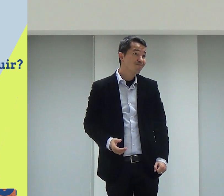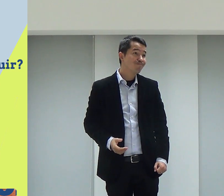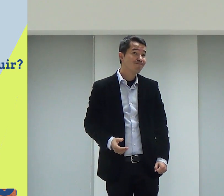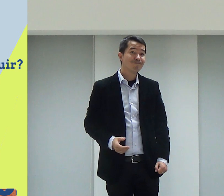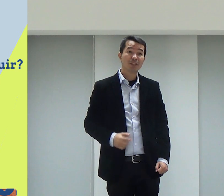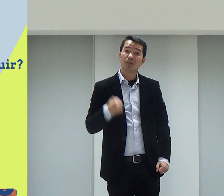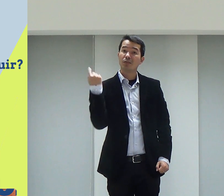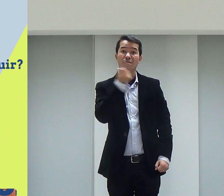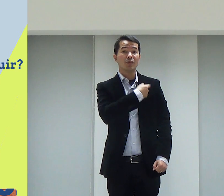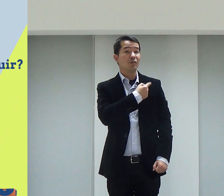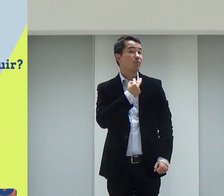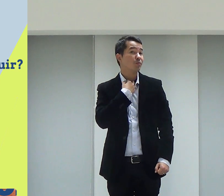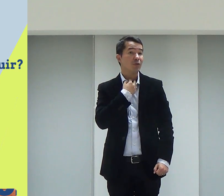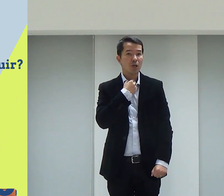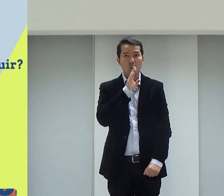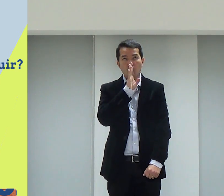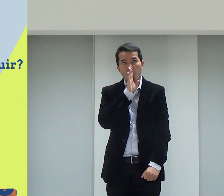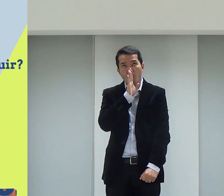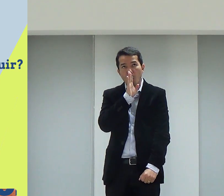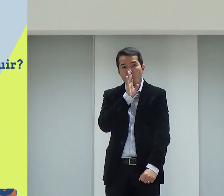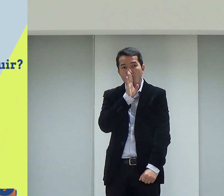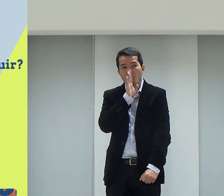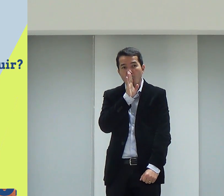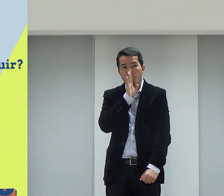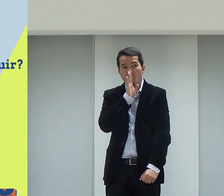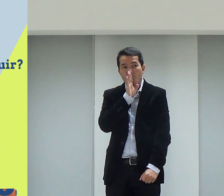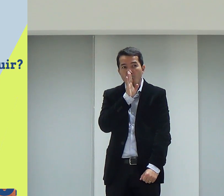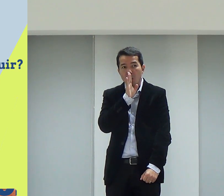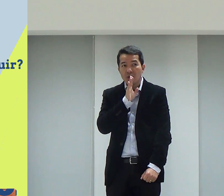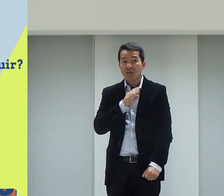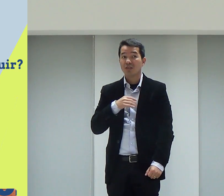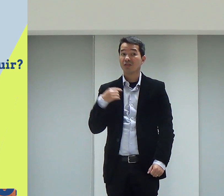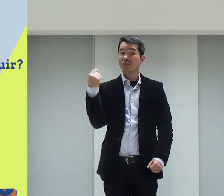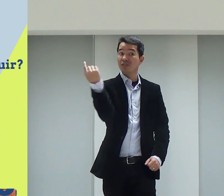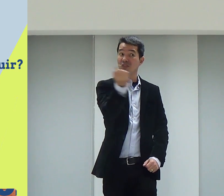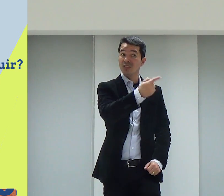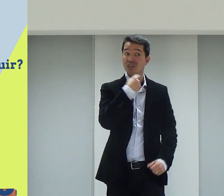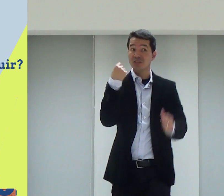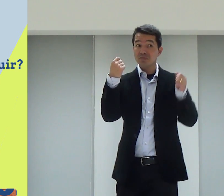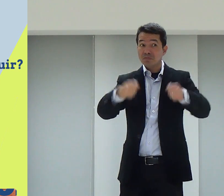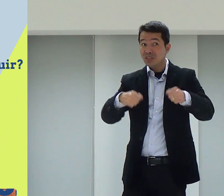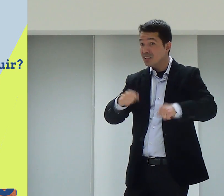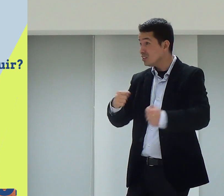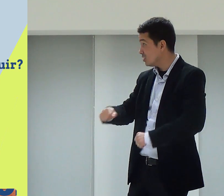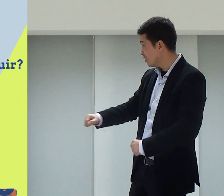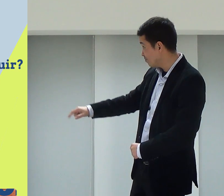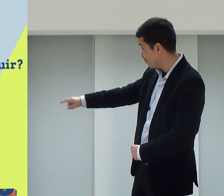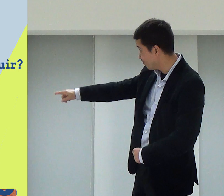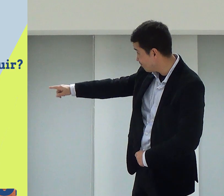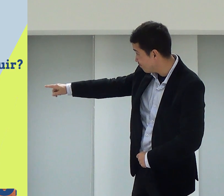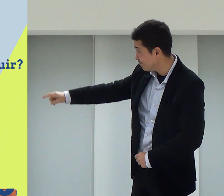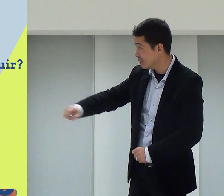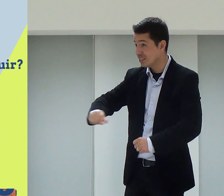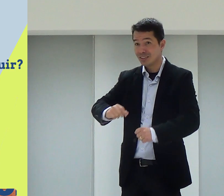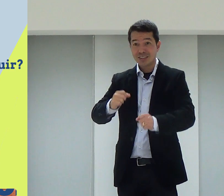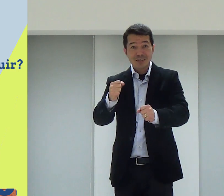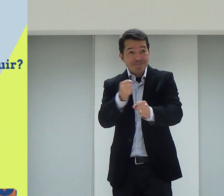ministério. A gente não pode simplesmente ficar quieto. A gente precisa sim estar